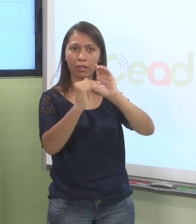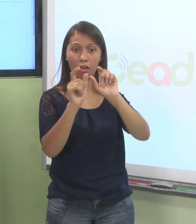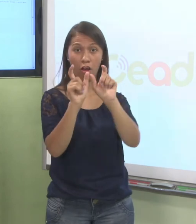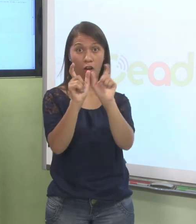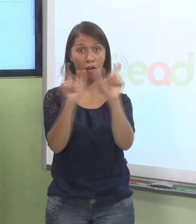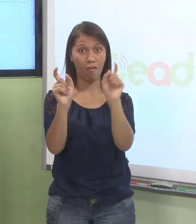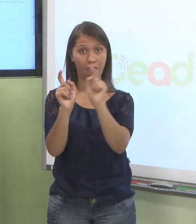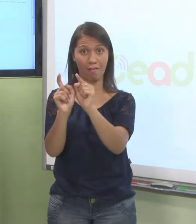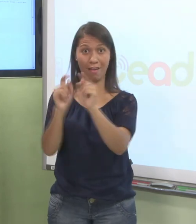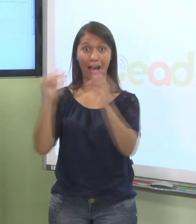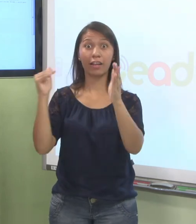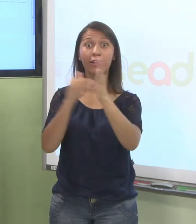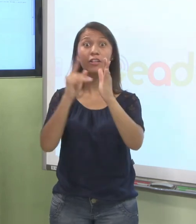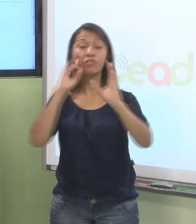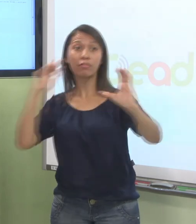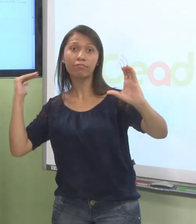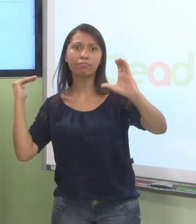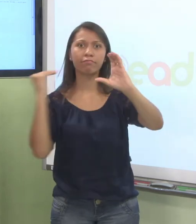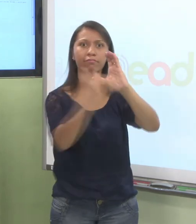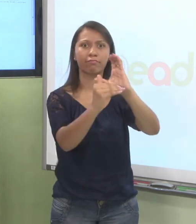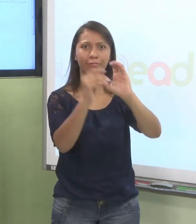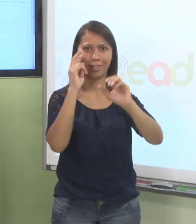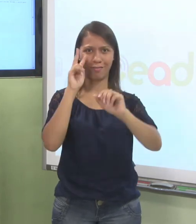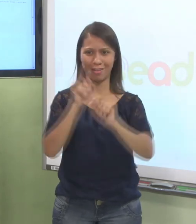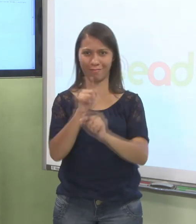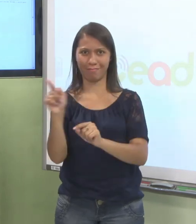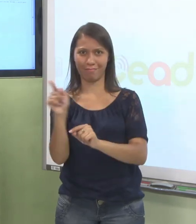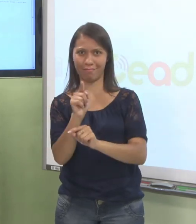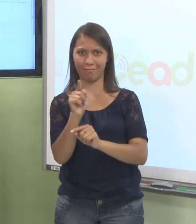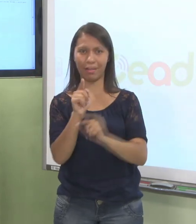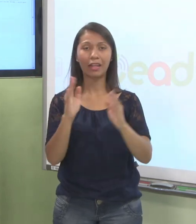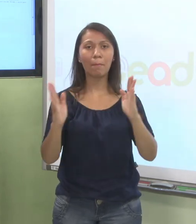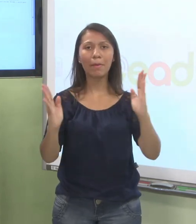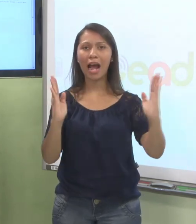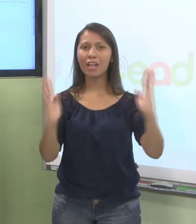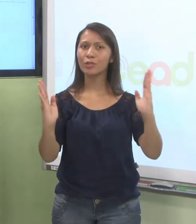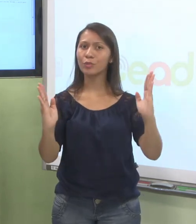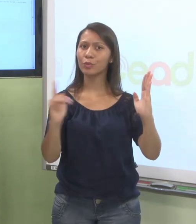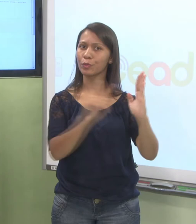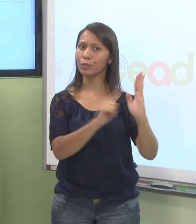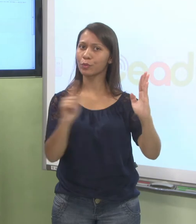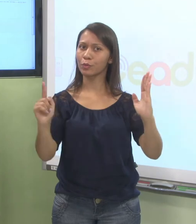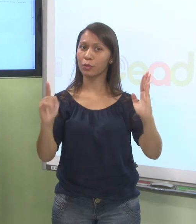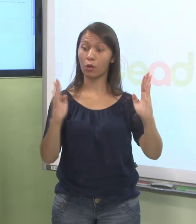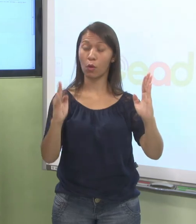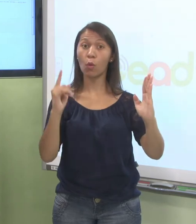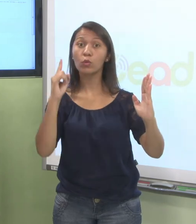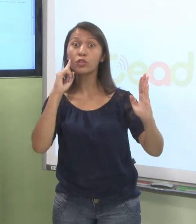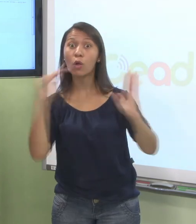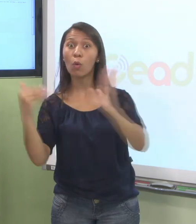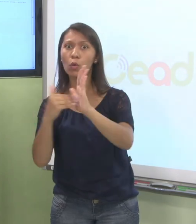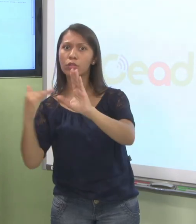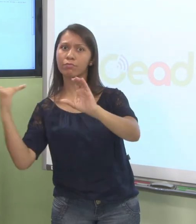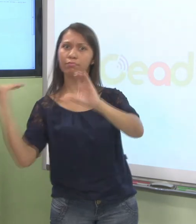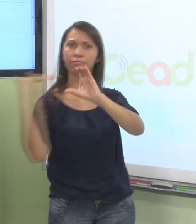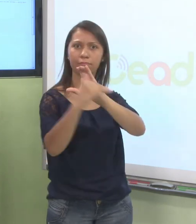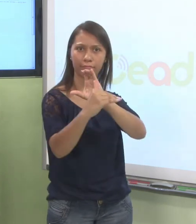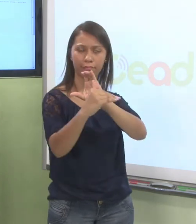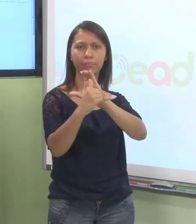que entregar essa tarefa. Essa aqui é a data limite. Ou seja, último dia que você pode entregar é no sábado, dia 31 de